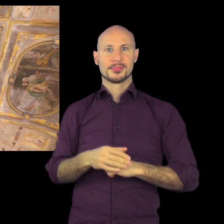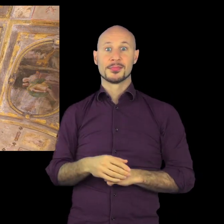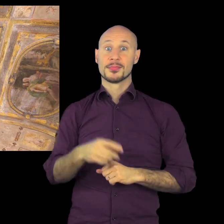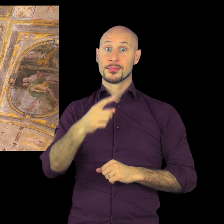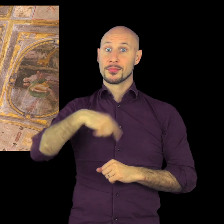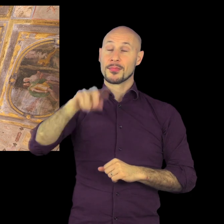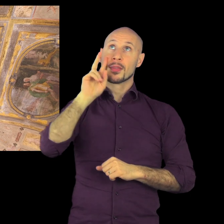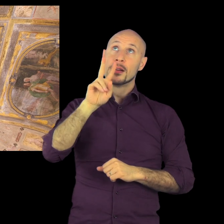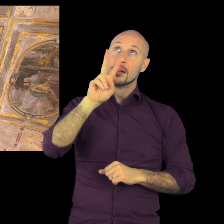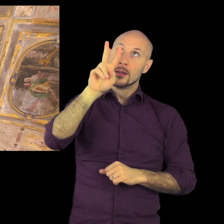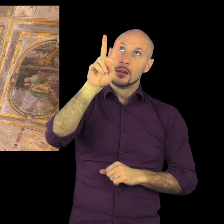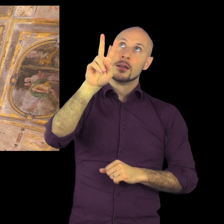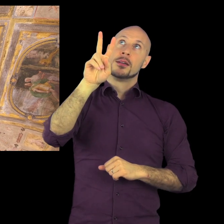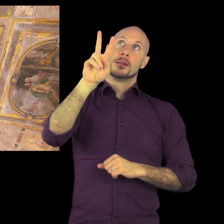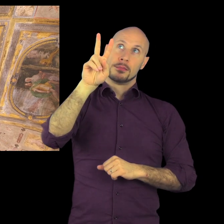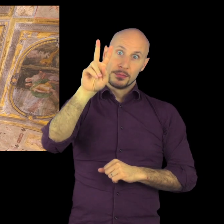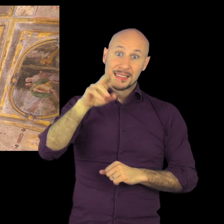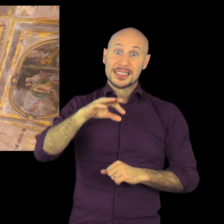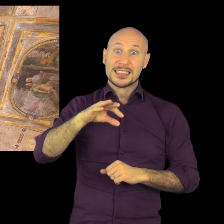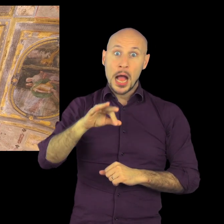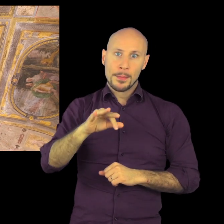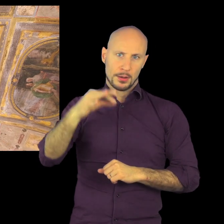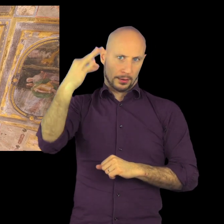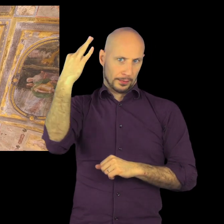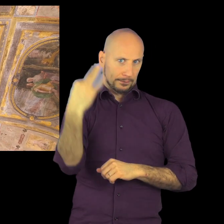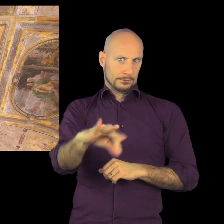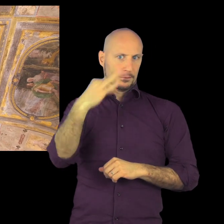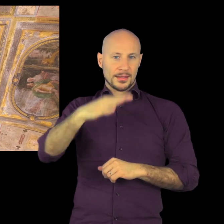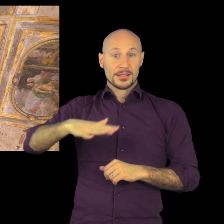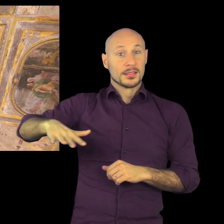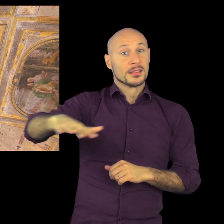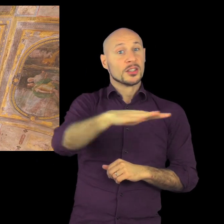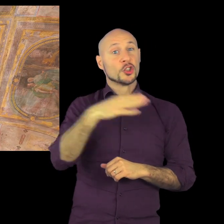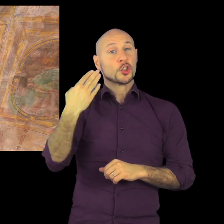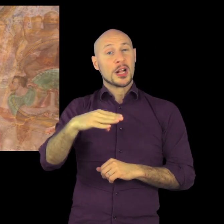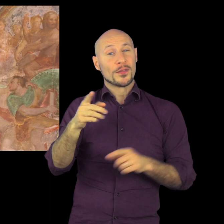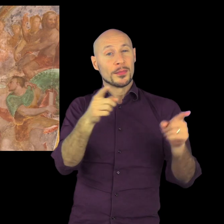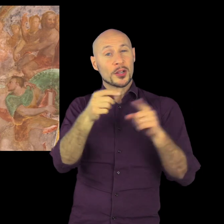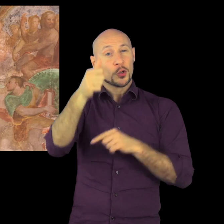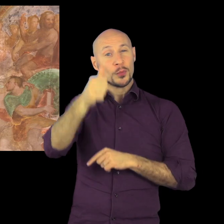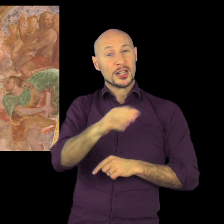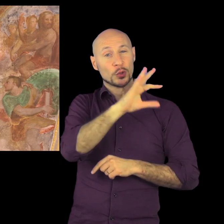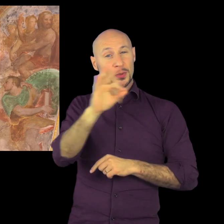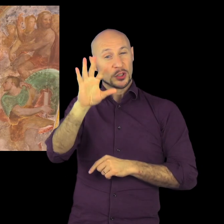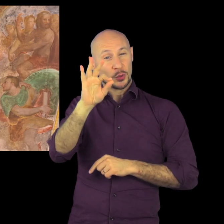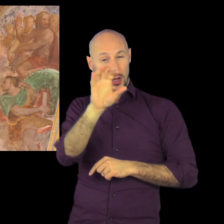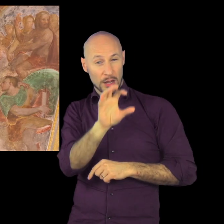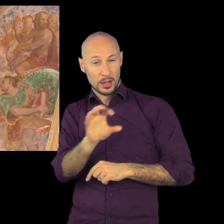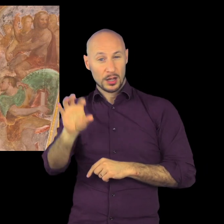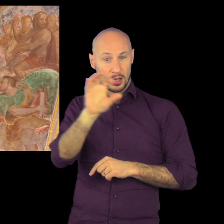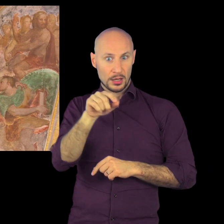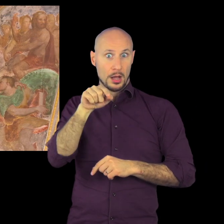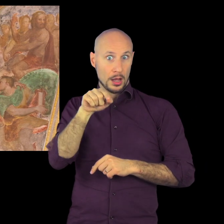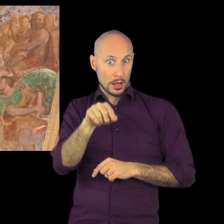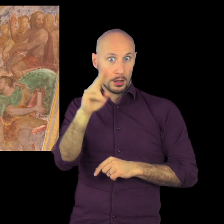su quella maniera tardo rinascimentale che il pittore insieme al fratello Andrea appresero a